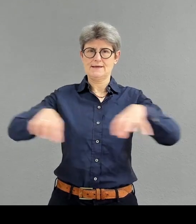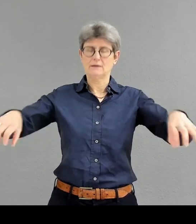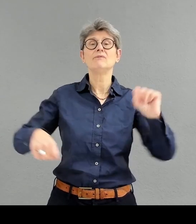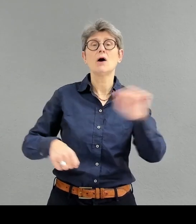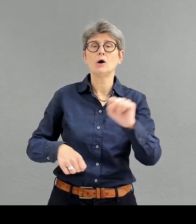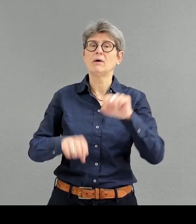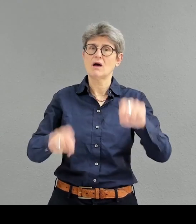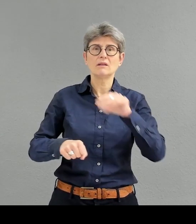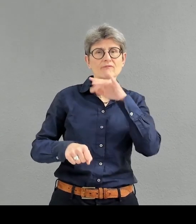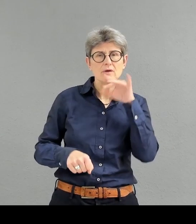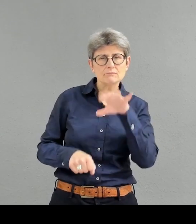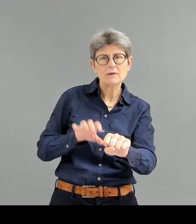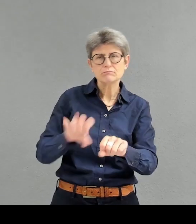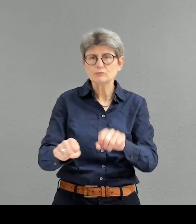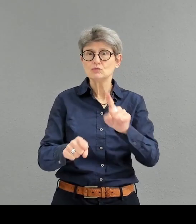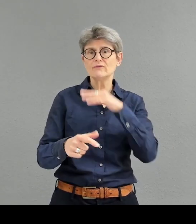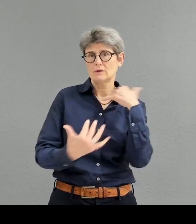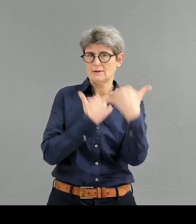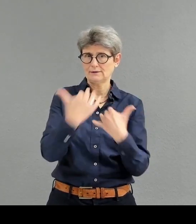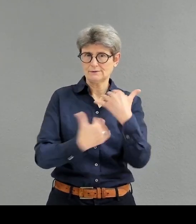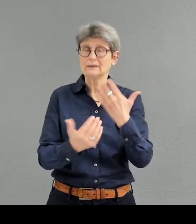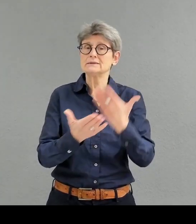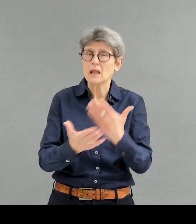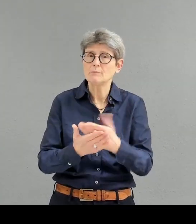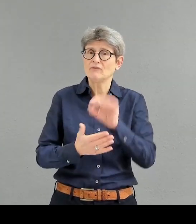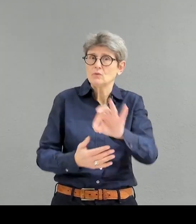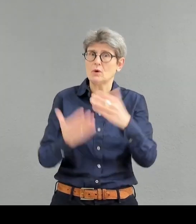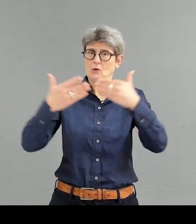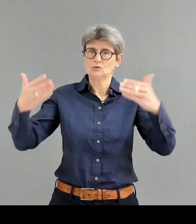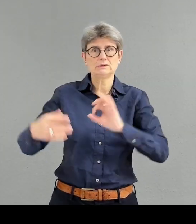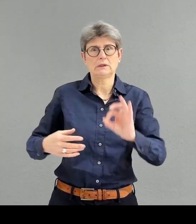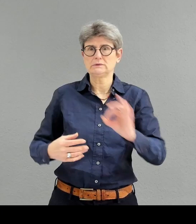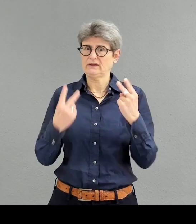viel erzählen. Und deswegen spielen sie auch für die Ausstellung eine besonders große Rolle.